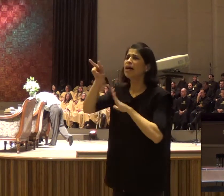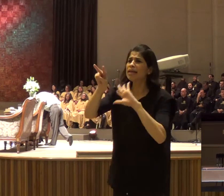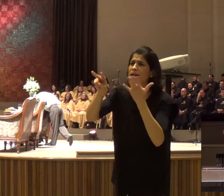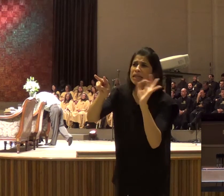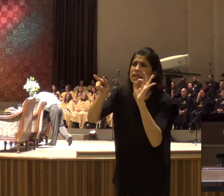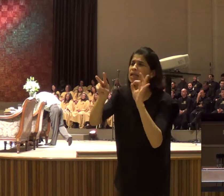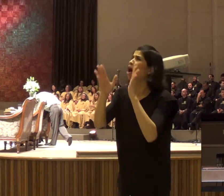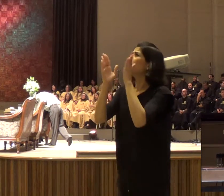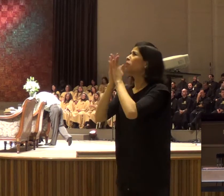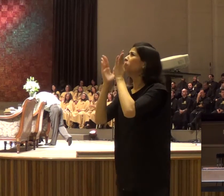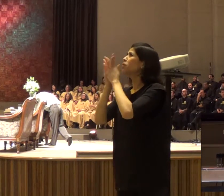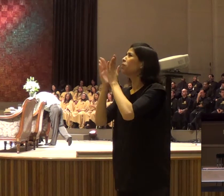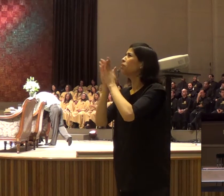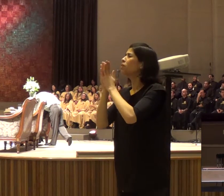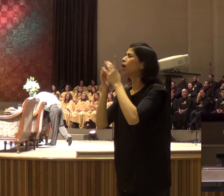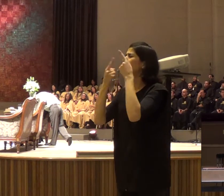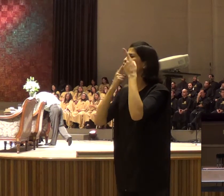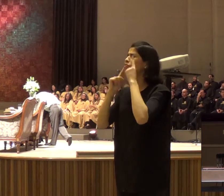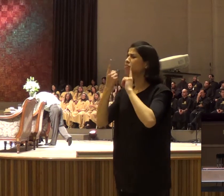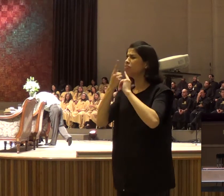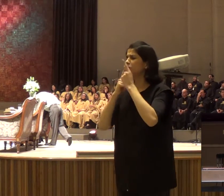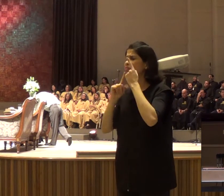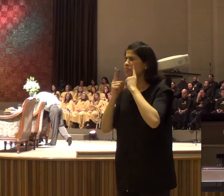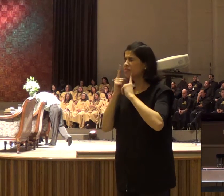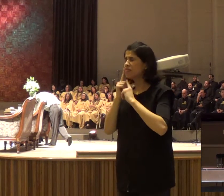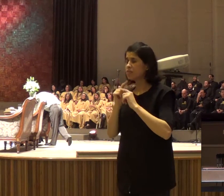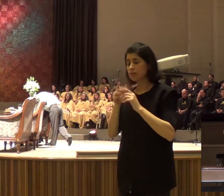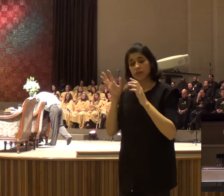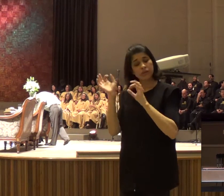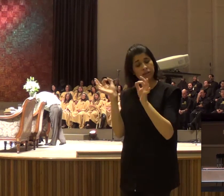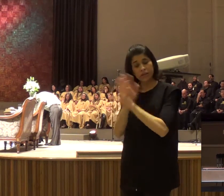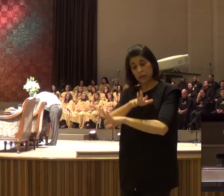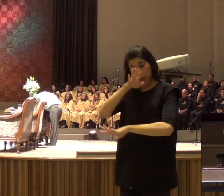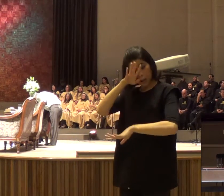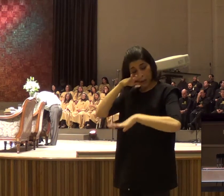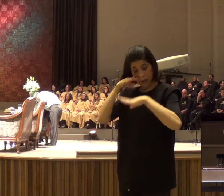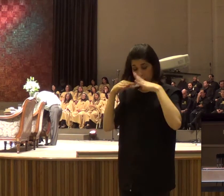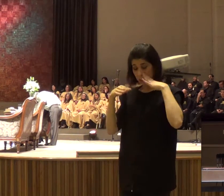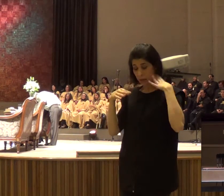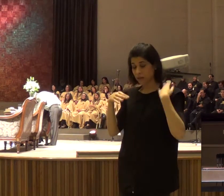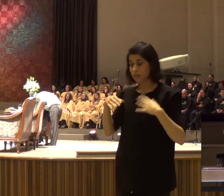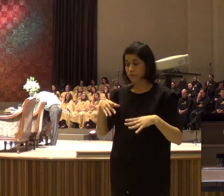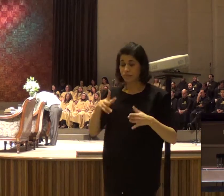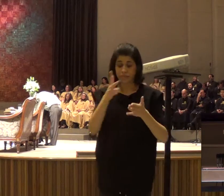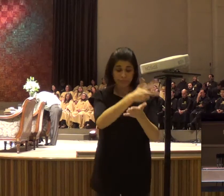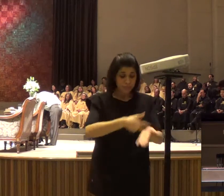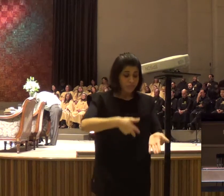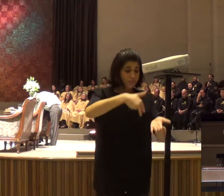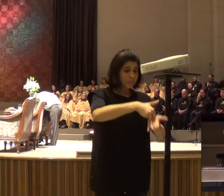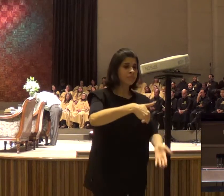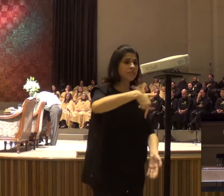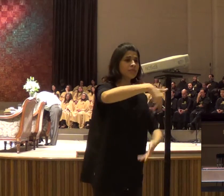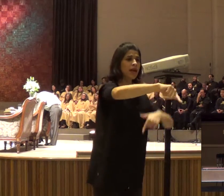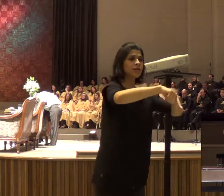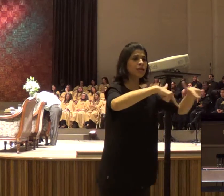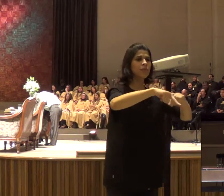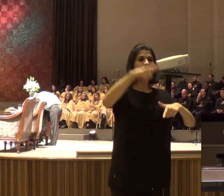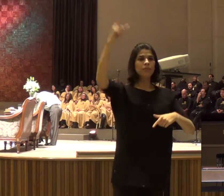gente se levanta, e parece que alguma coisa, está nova dentro da gente, e a gente sai para trabalhar, aí sai animado,